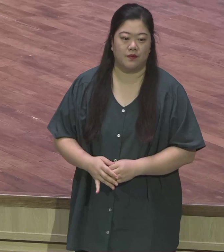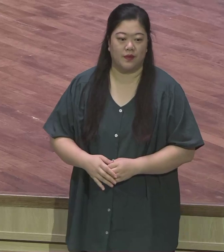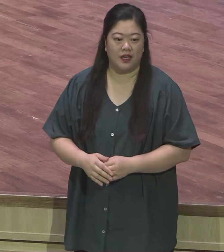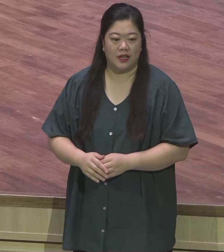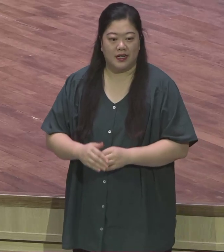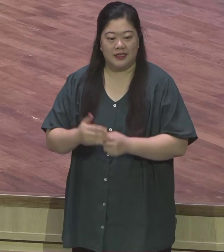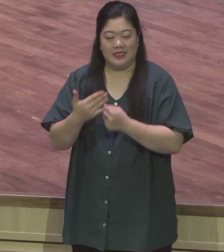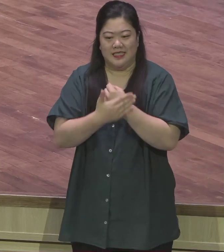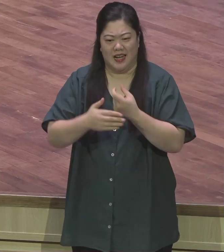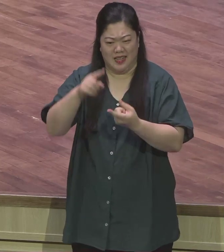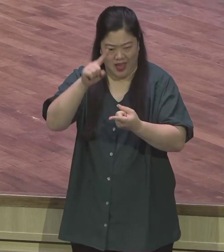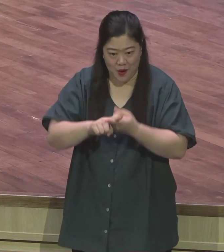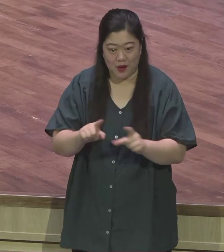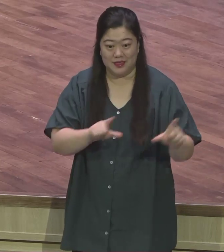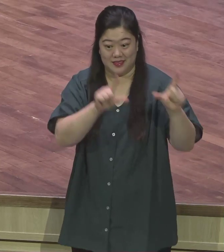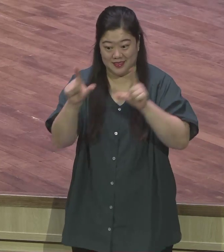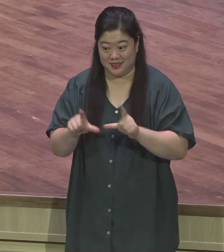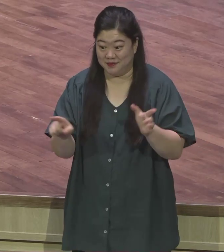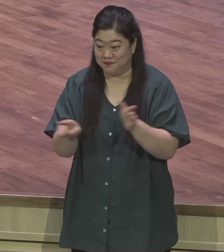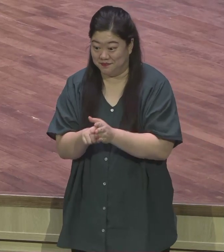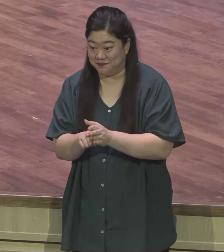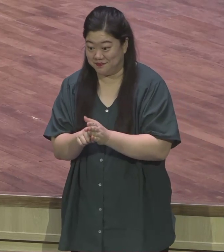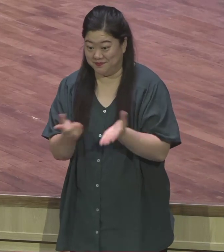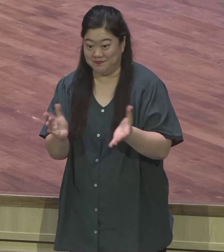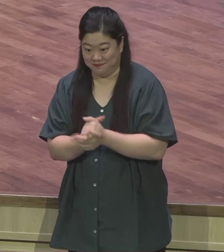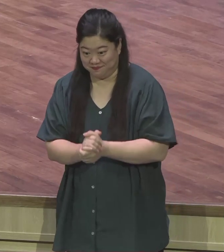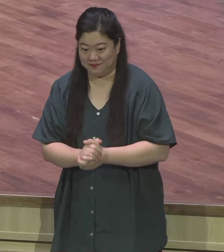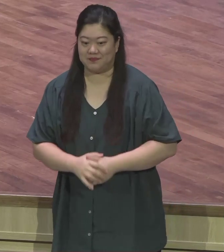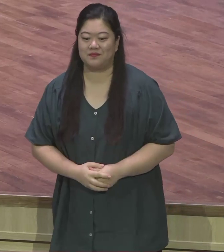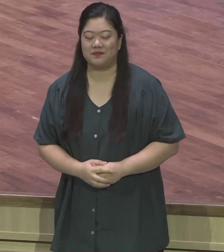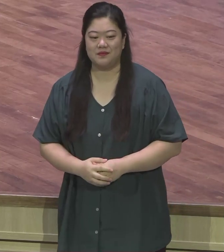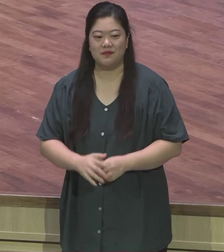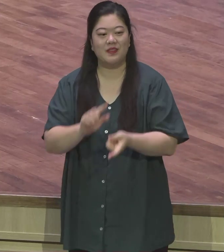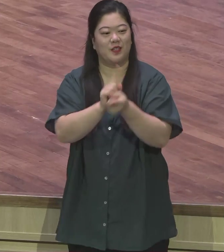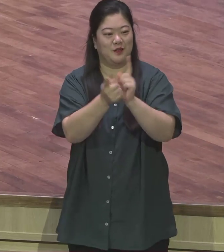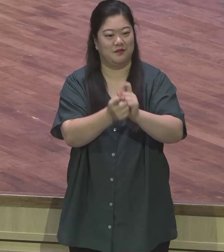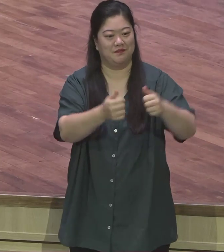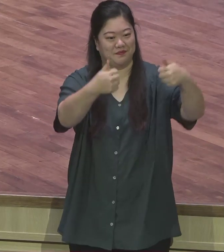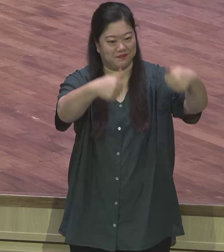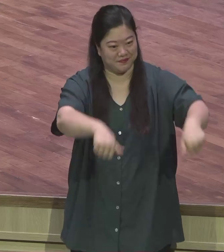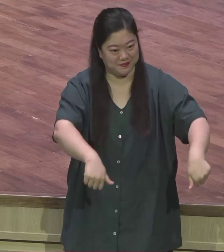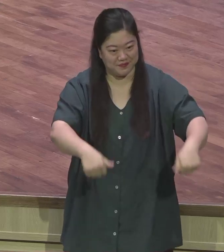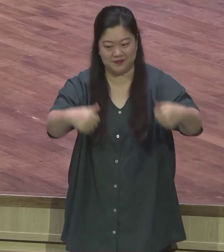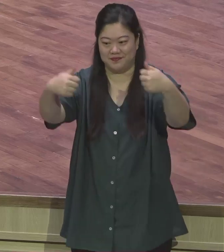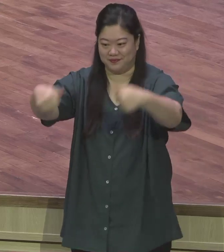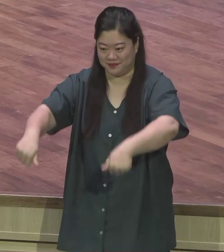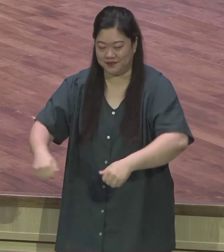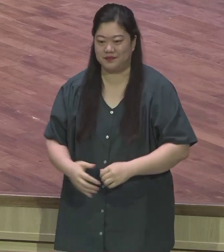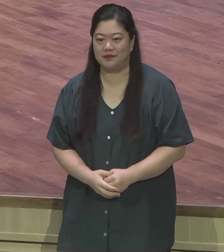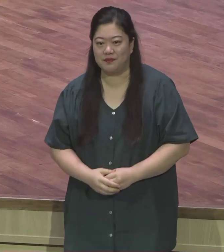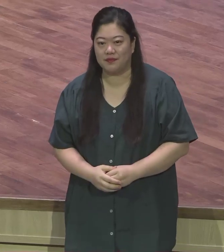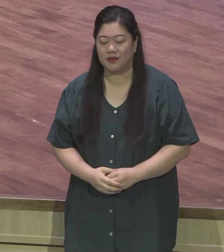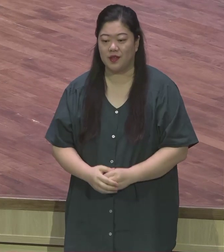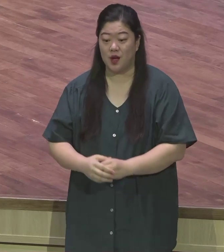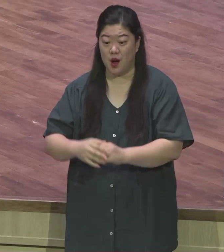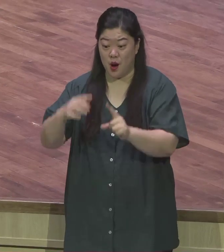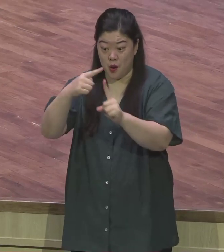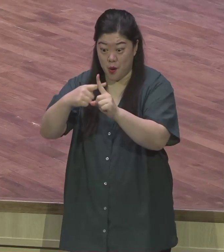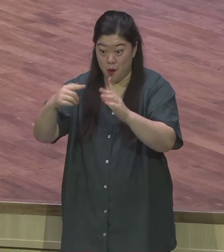삶을 살 줄 믿습니다 자 이 시간 우리 다같이 인사를 나누도록 하겠습니다 교회를 확산하는 삶을